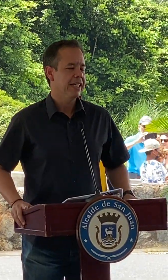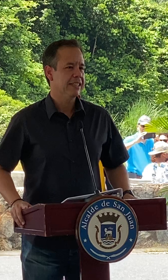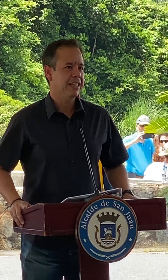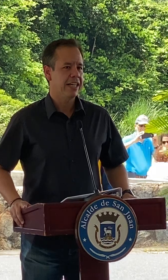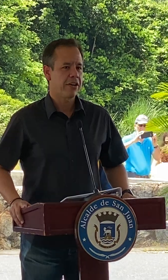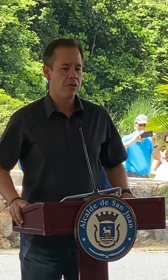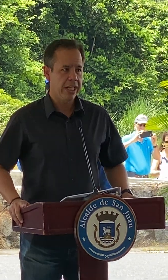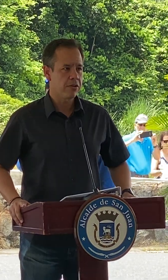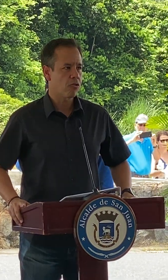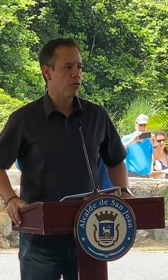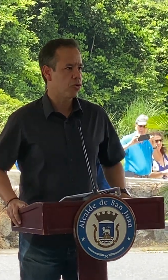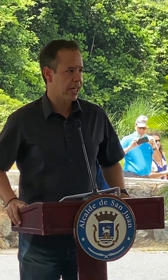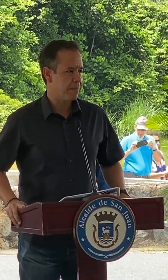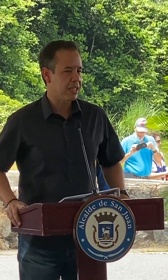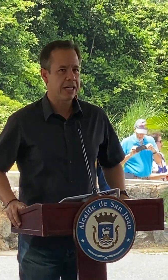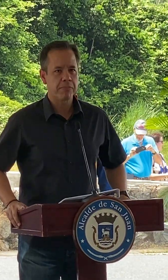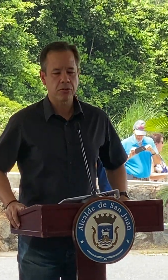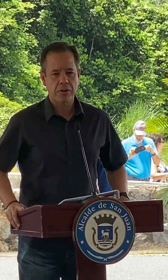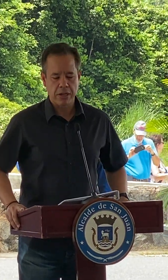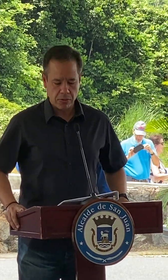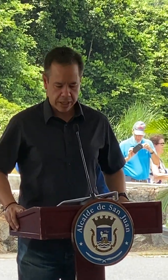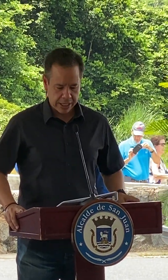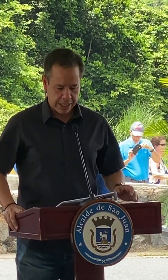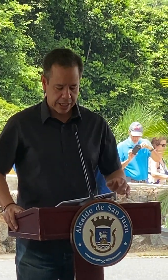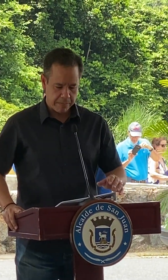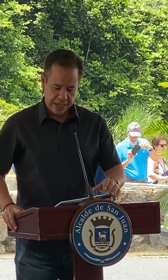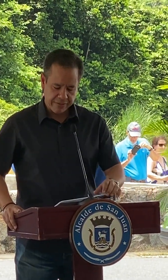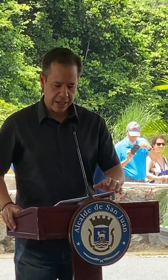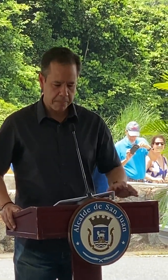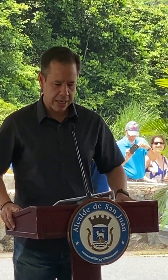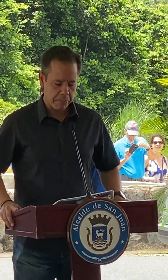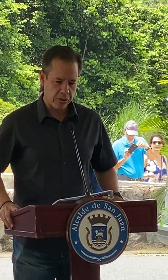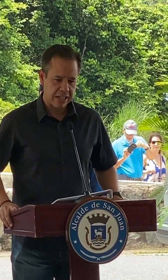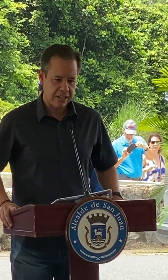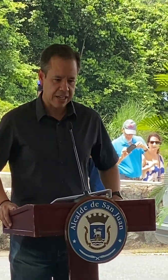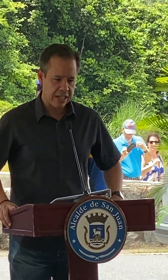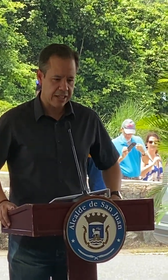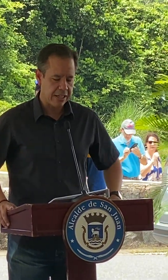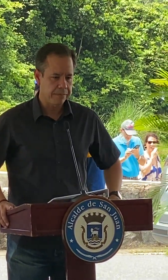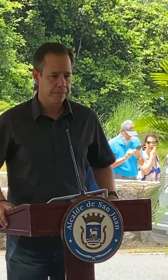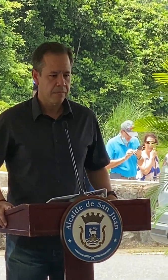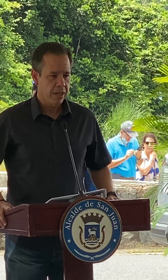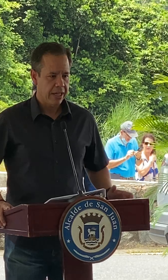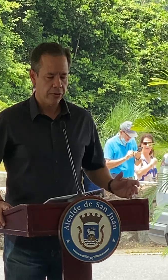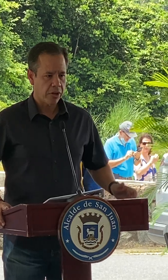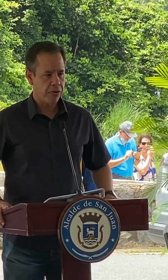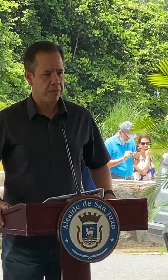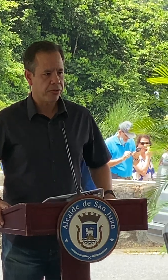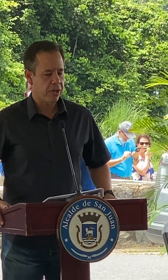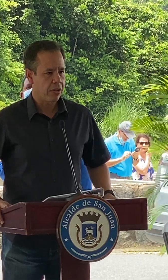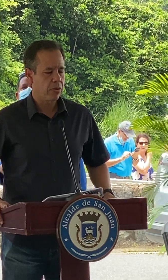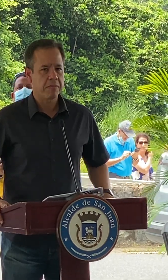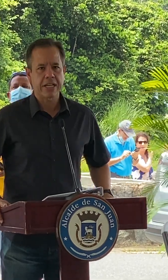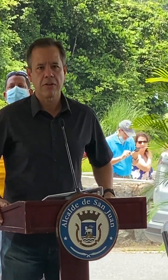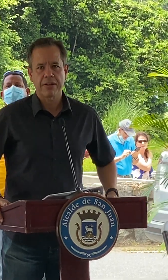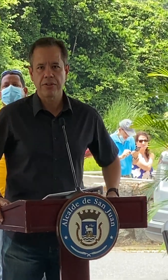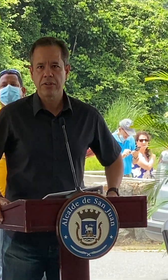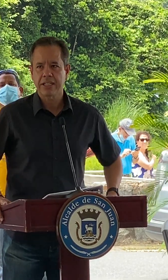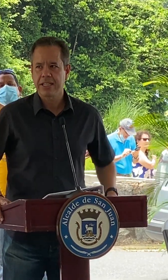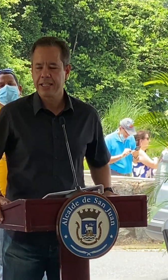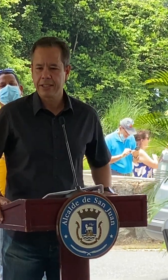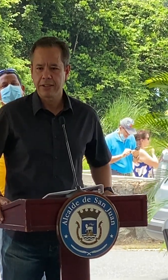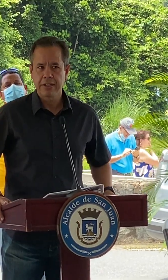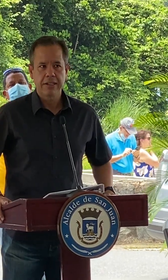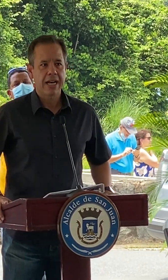ese rol digno como ciudad capital de puerto rico que merece y para poder hacer realidad eso que yo he mencionado en varias